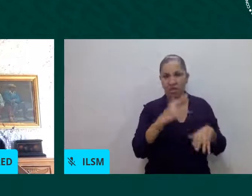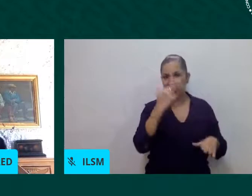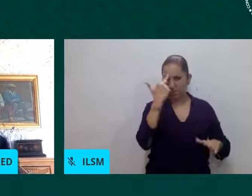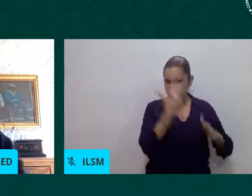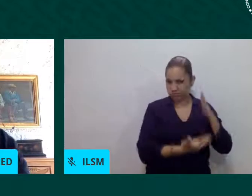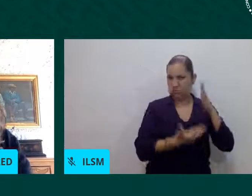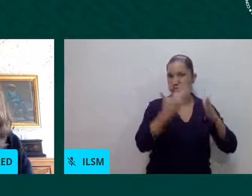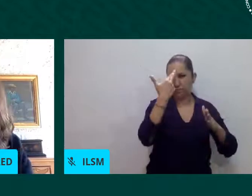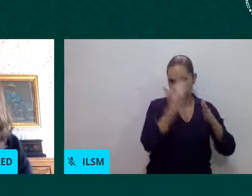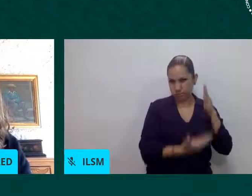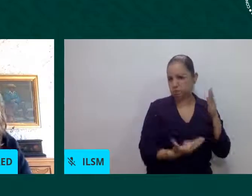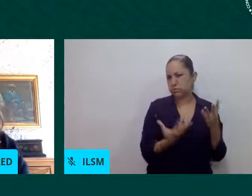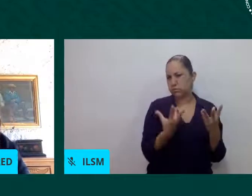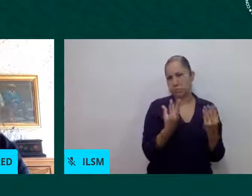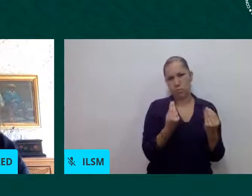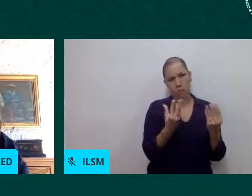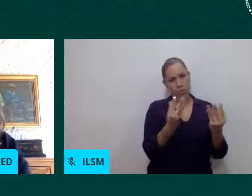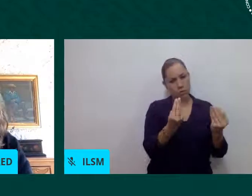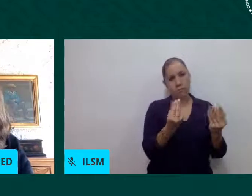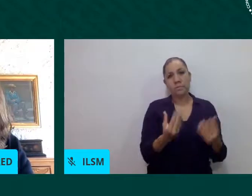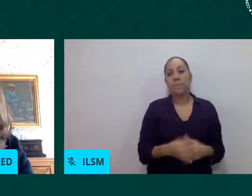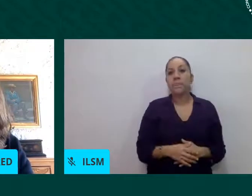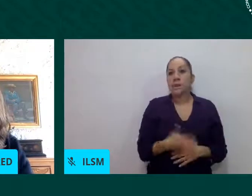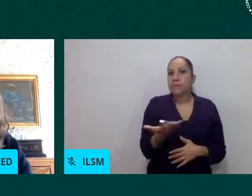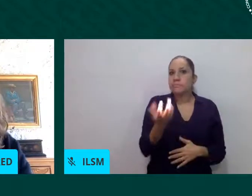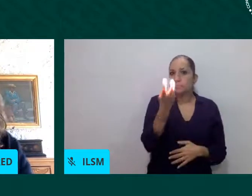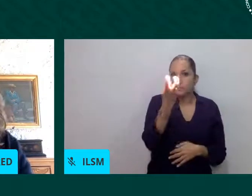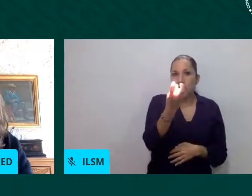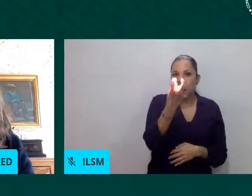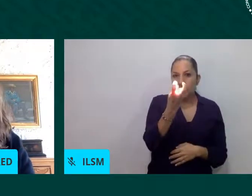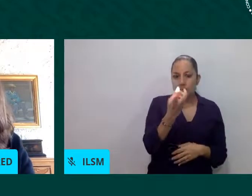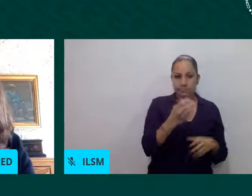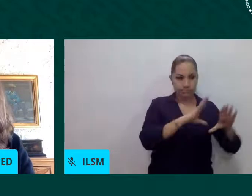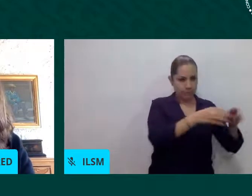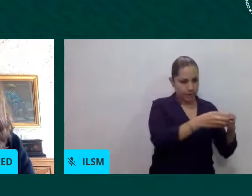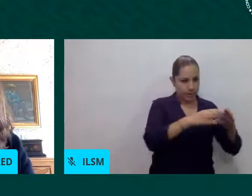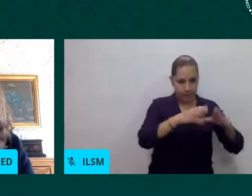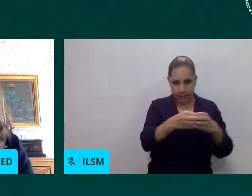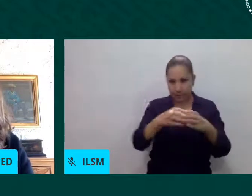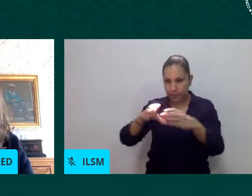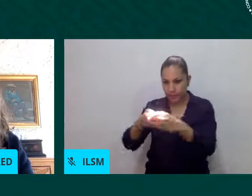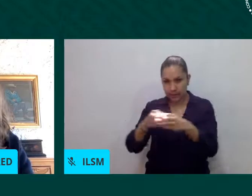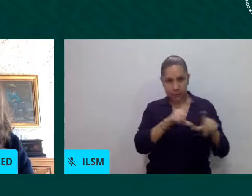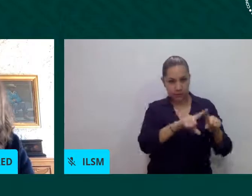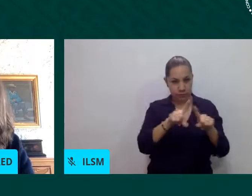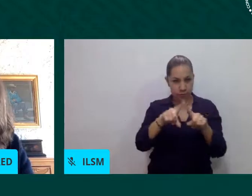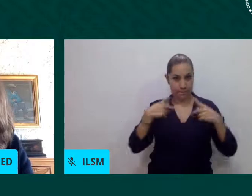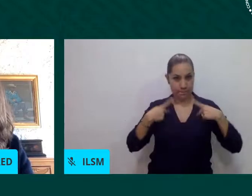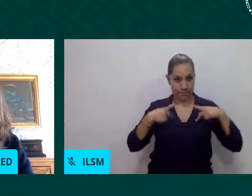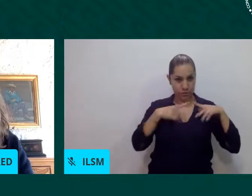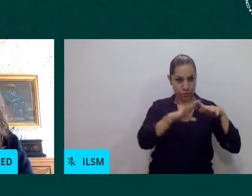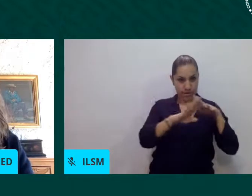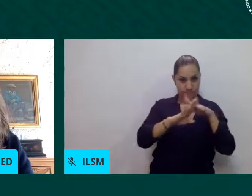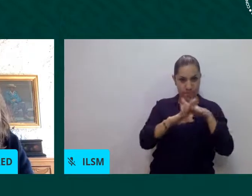impactos diferenciados dentro de las personas en situación de movilidad, pues hay que atenderlo desde una perspectiva interseccional, porque pues evidentemente